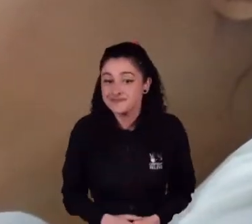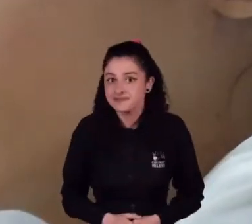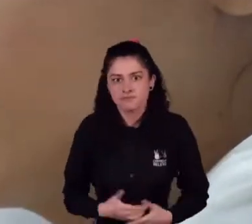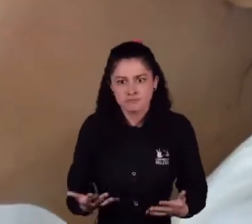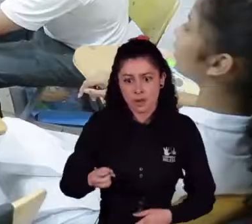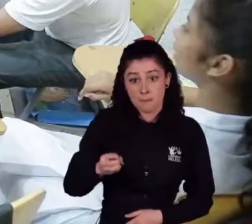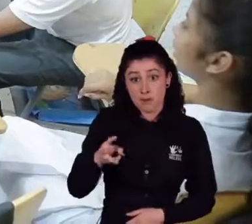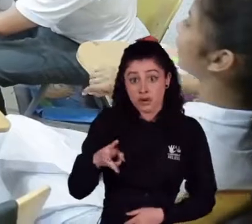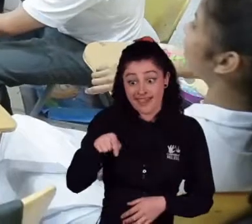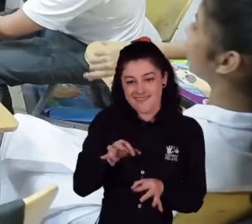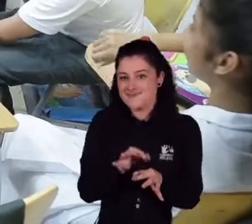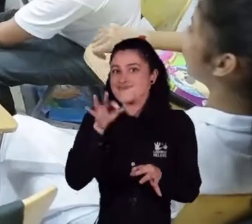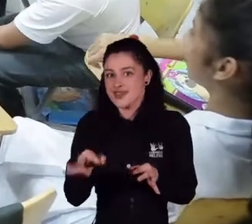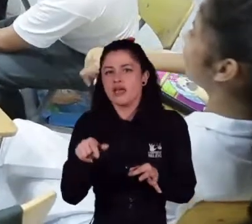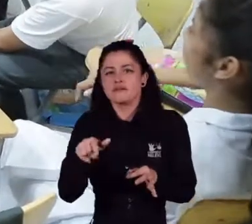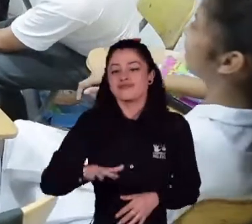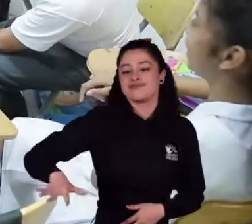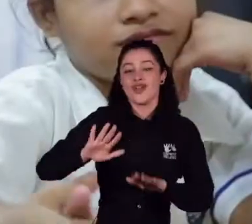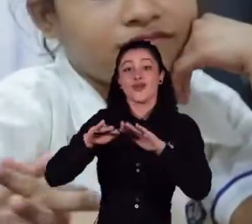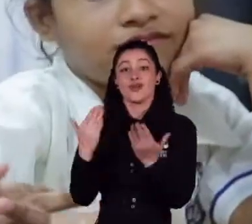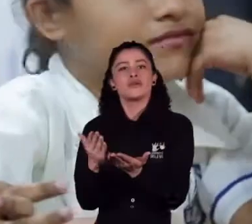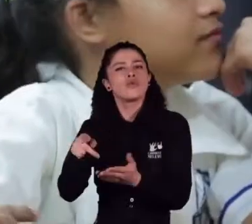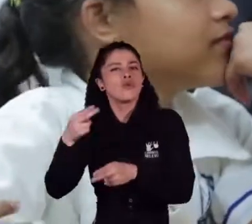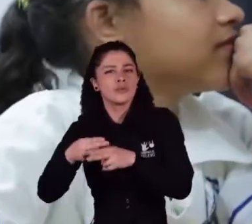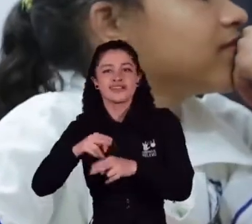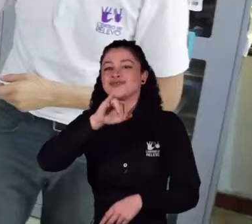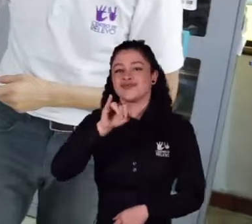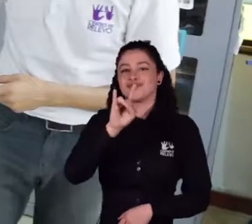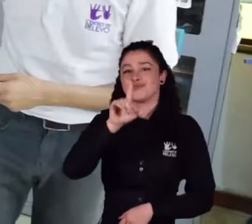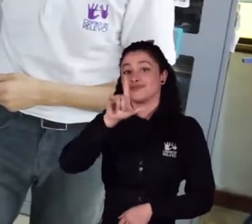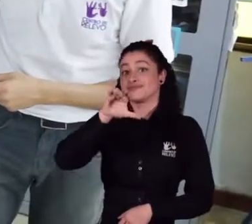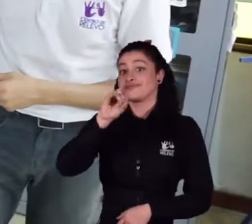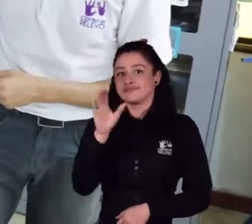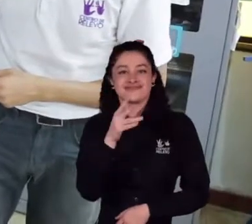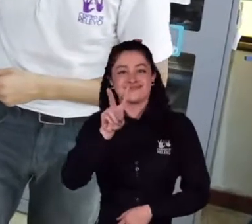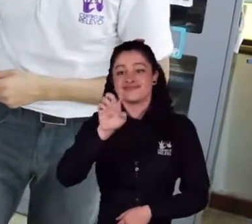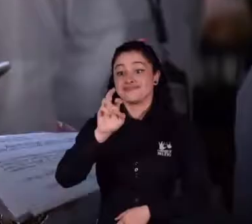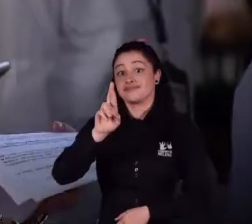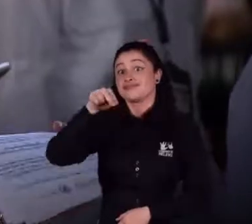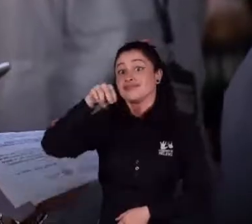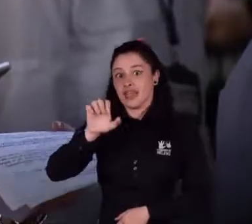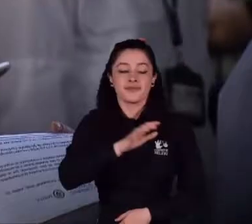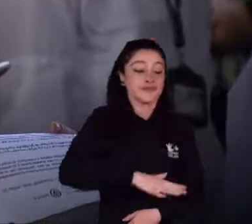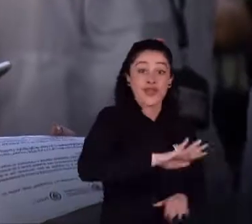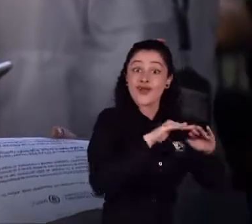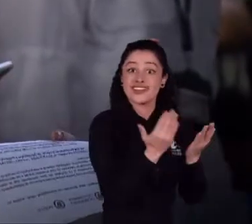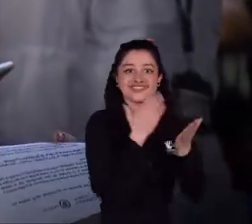últimos años. Por primera vez, niños y niñas sordos del Instituto Julio Verne y del Colegio María Auxiliadora de Malambo